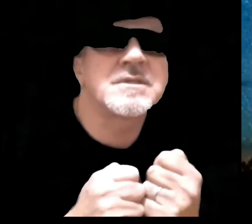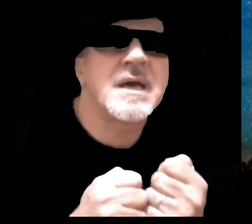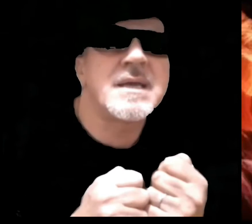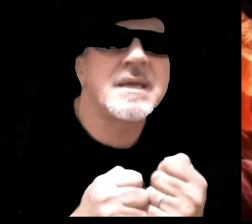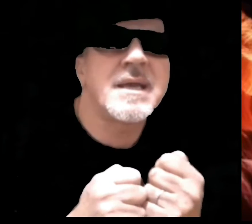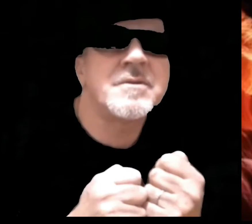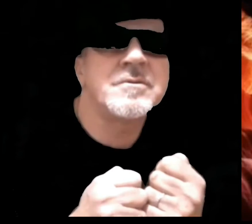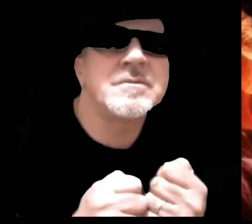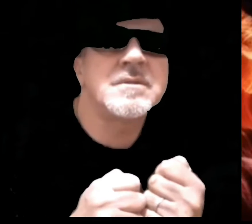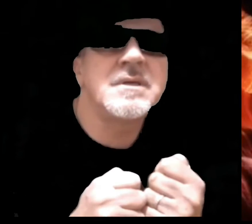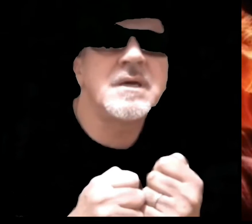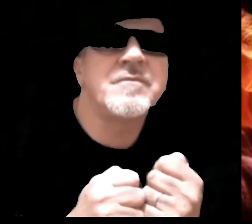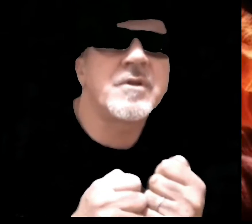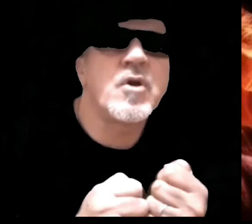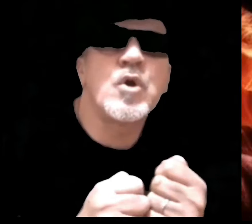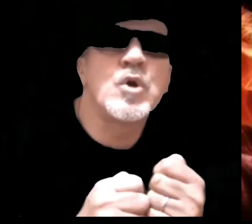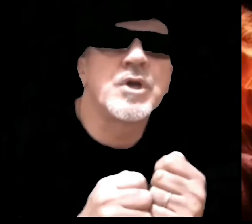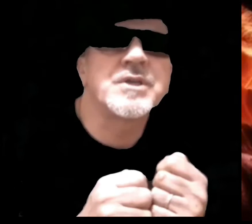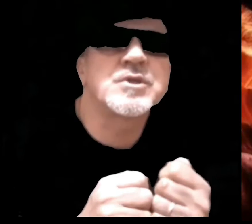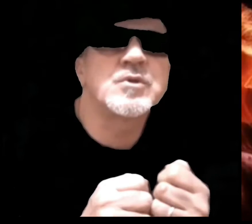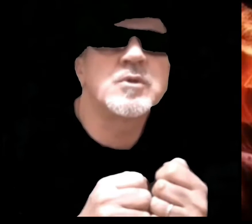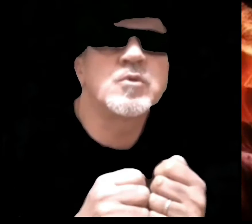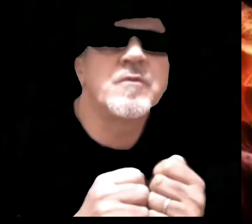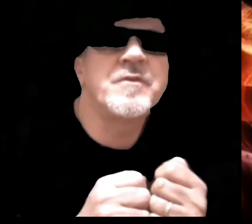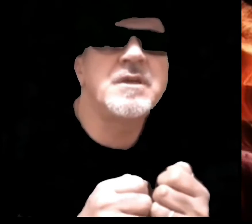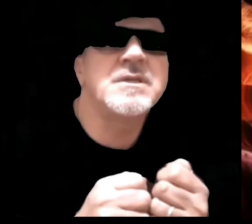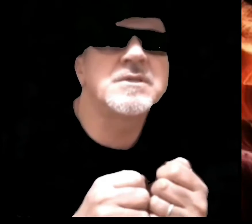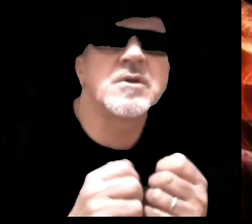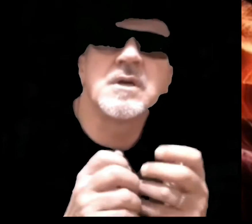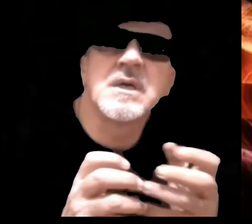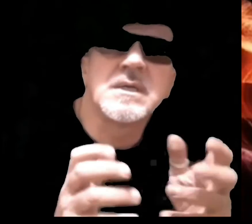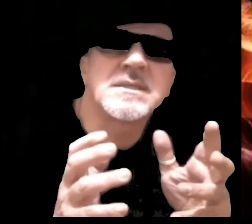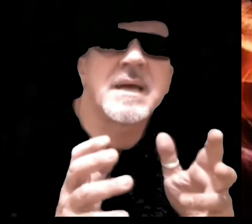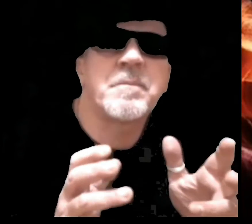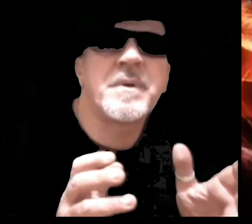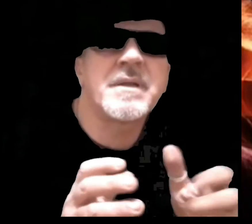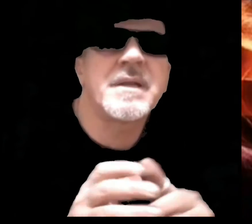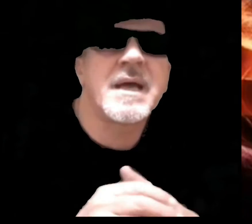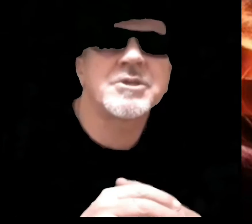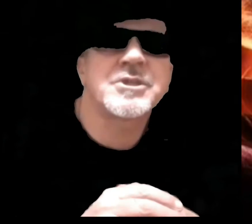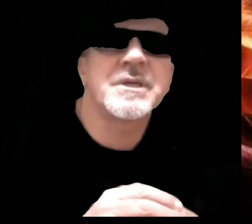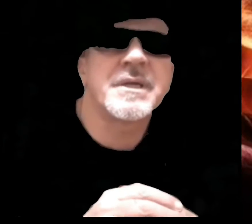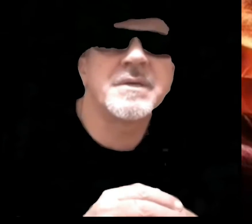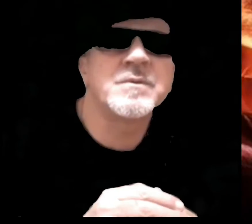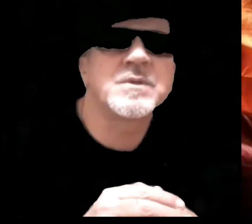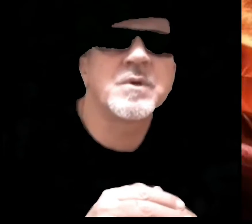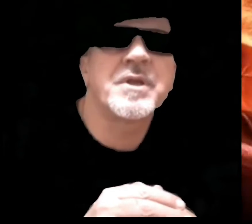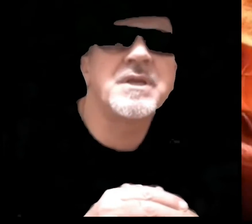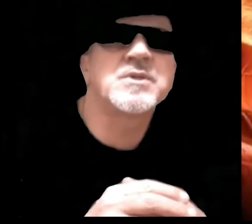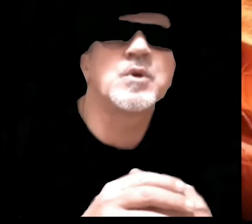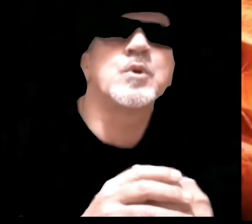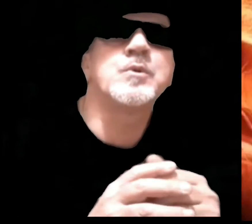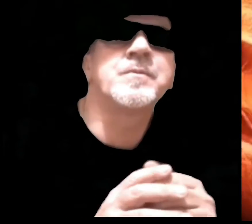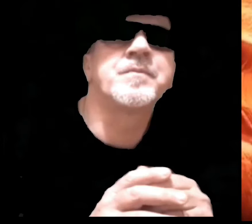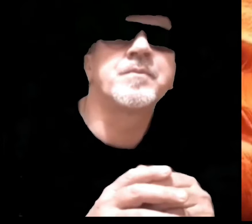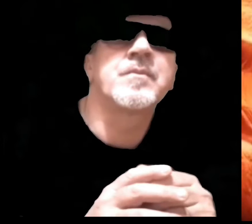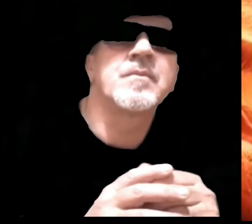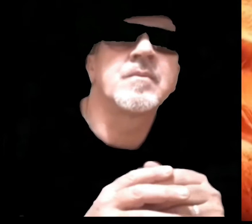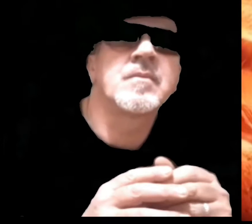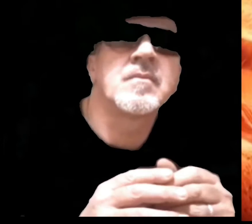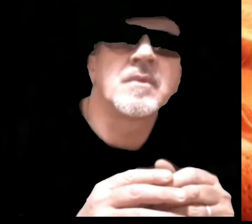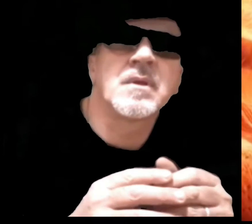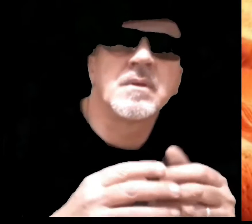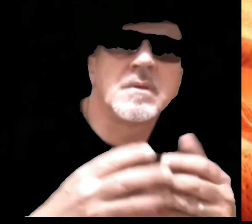lo sai che non ti avrò, e sul tuo viso sta per nascere un sorriso,